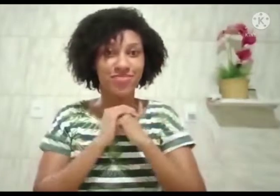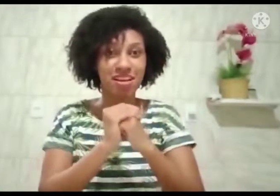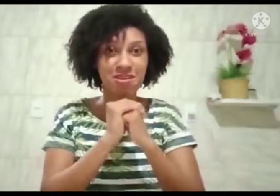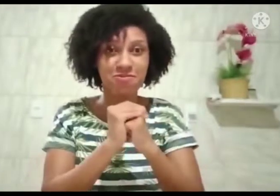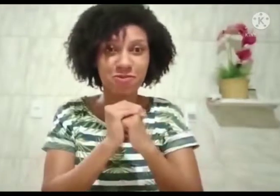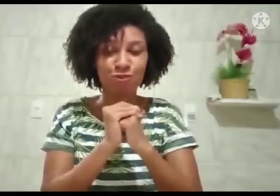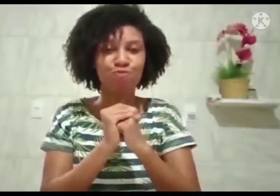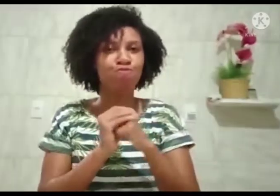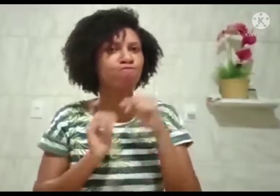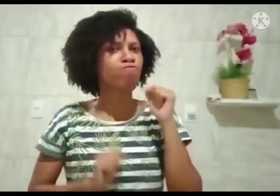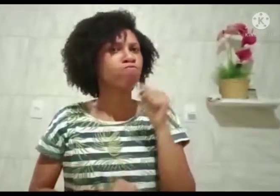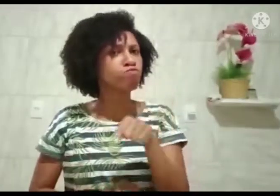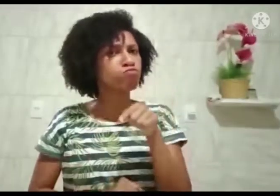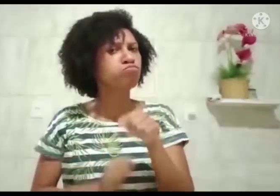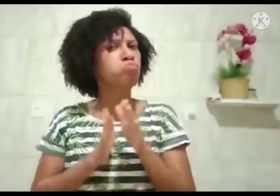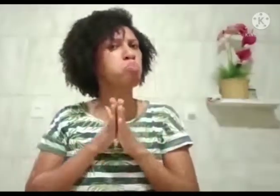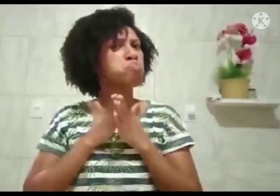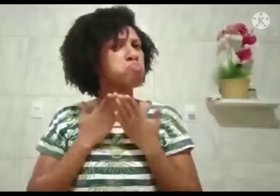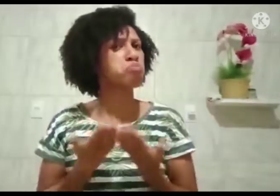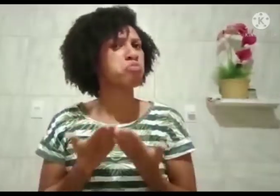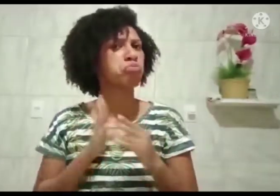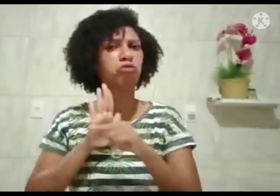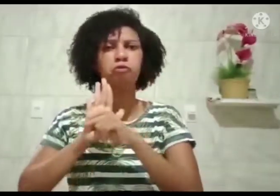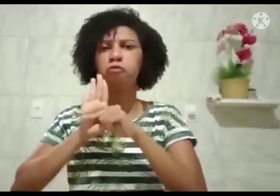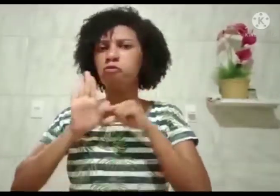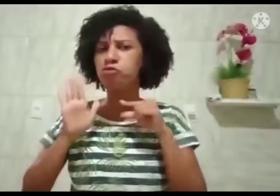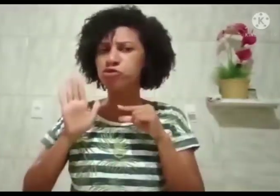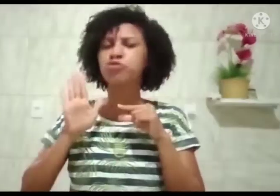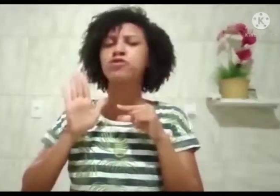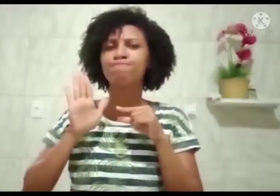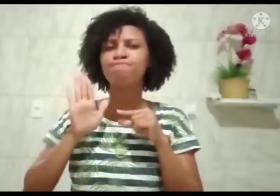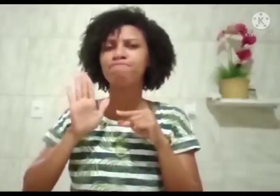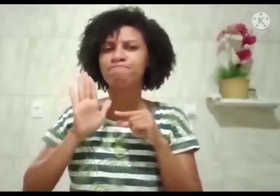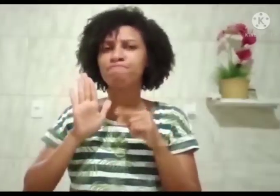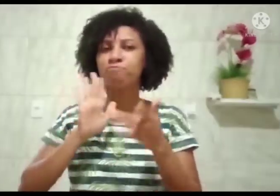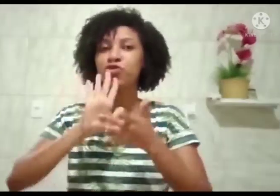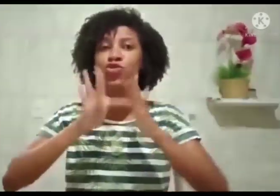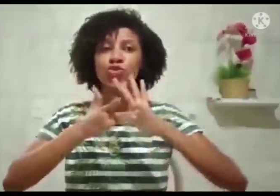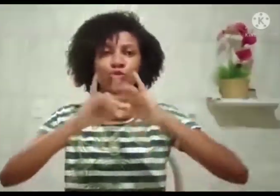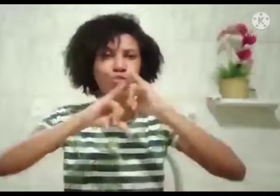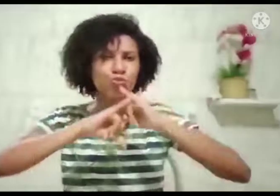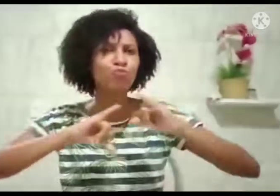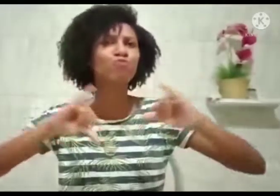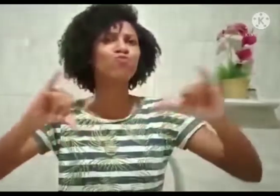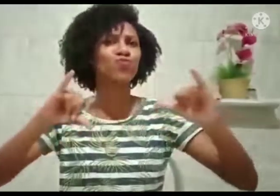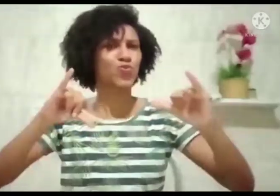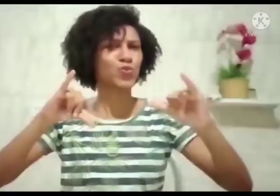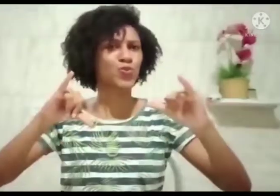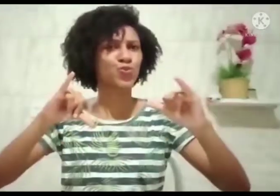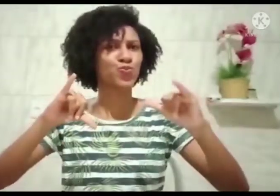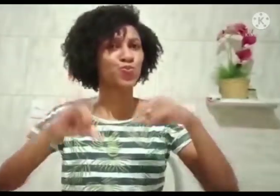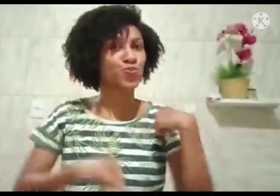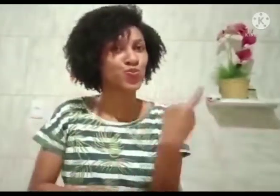hora. Amém? Então, na palavra, no versículo, é Jesus nos avisando.